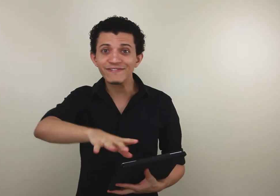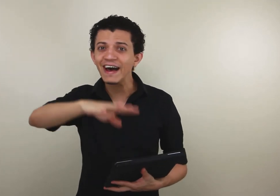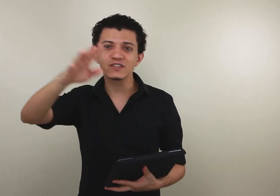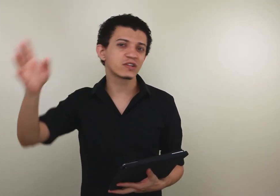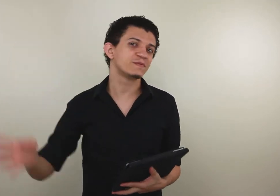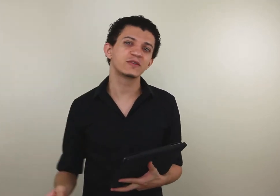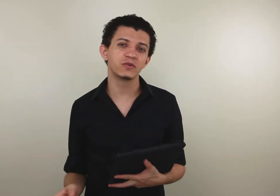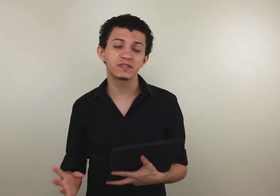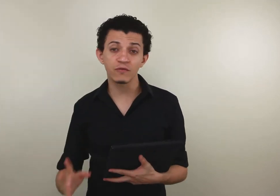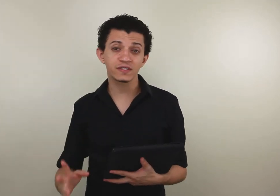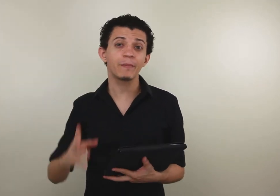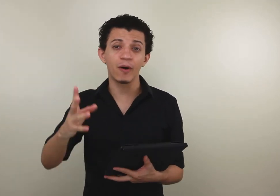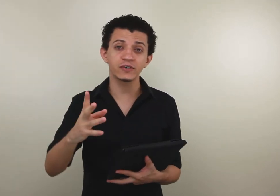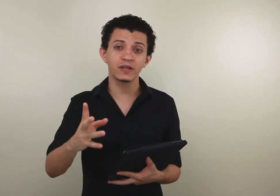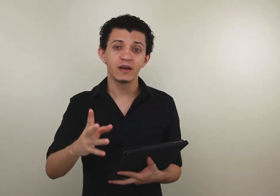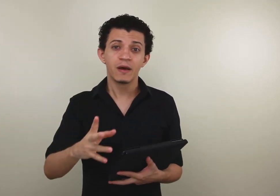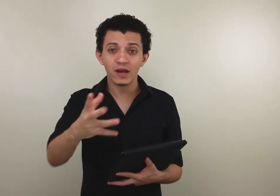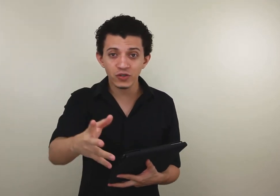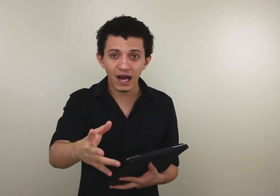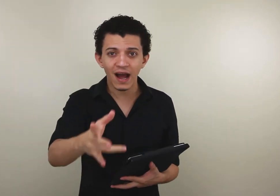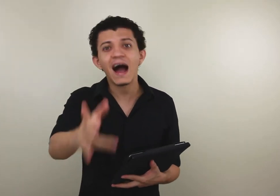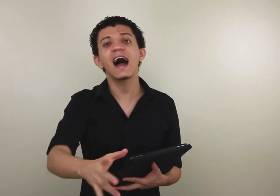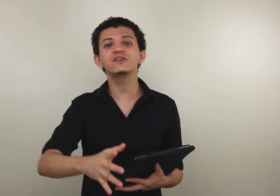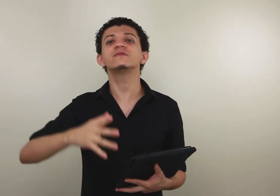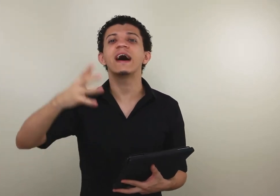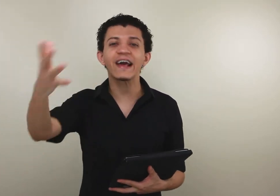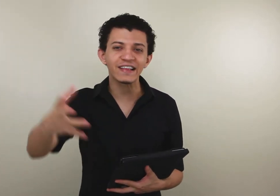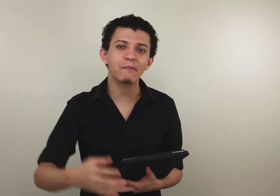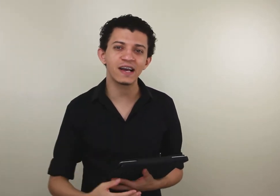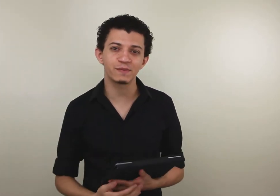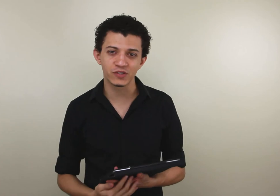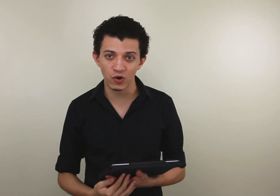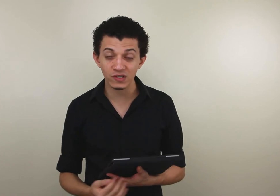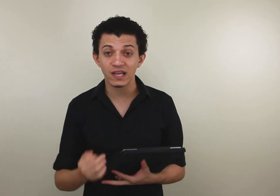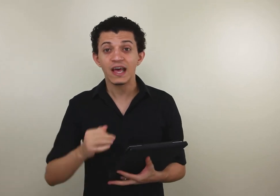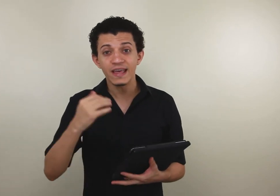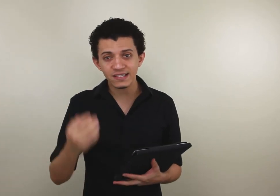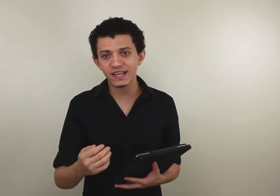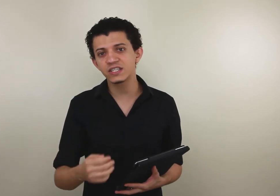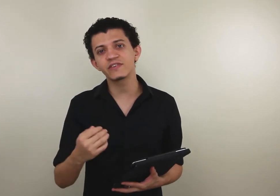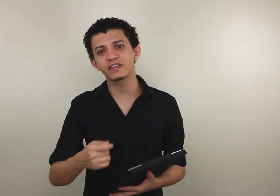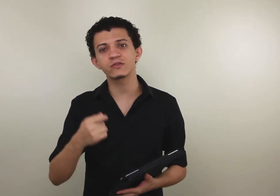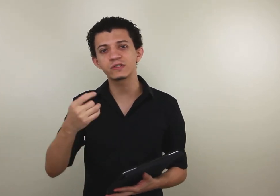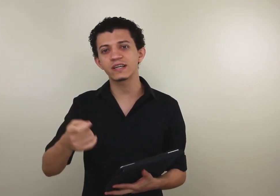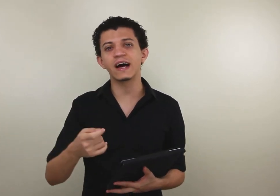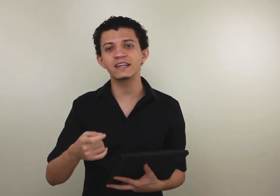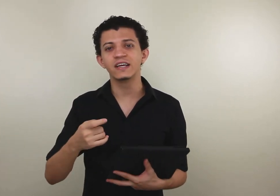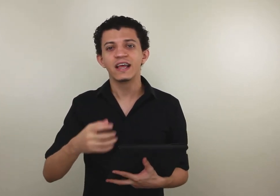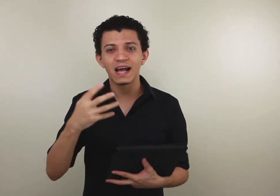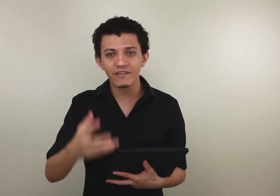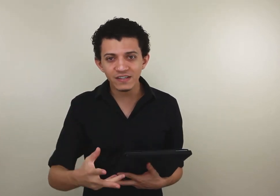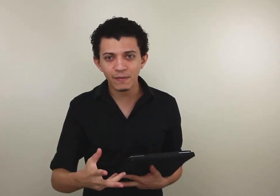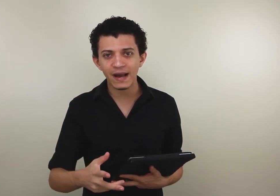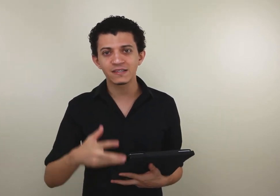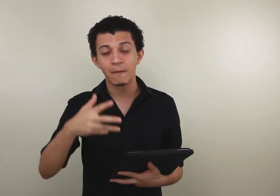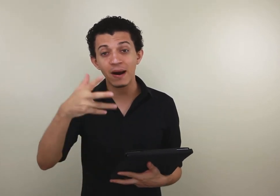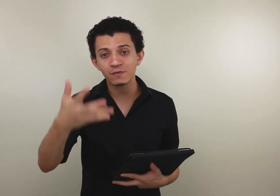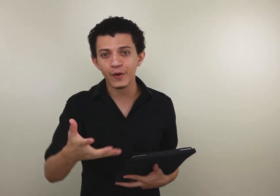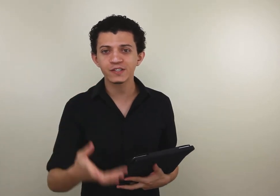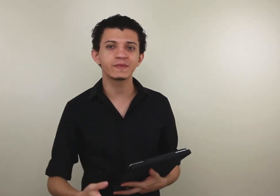várias outras pessoas, então você pode me ajudar a ajudar ainda mais pessoas e assim a gente vai ter uma sociedade cada vez mais, mais próxima